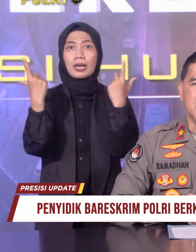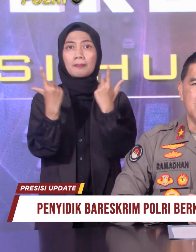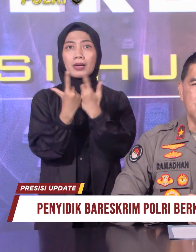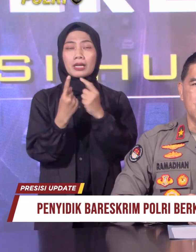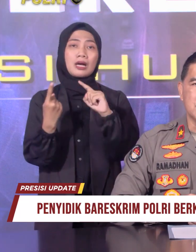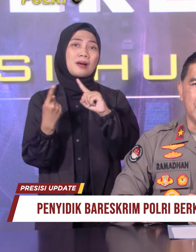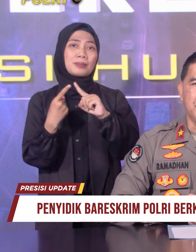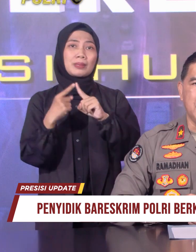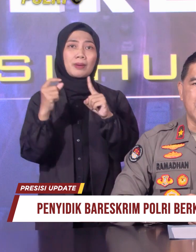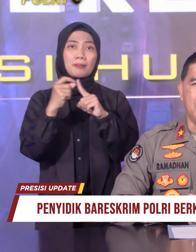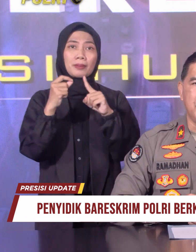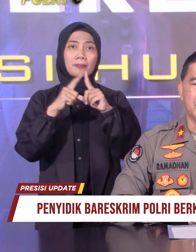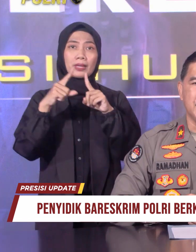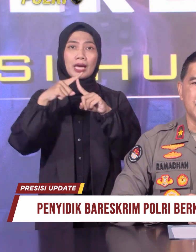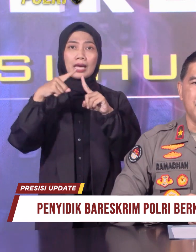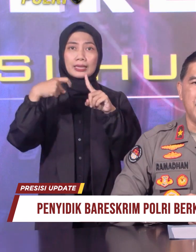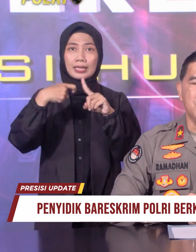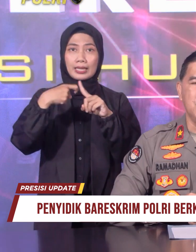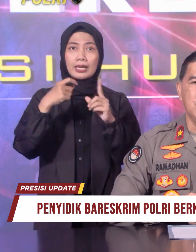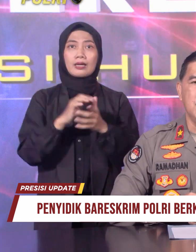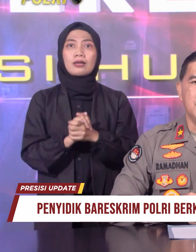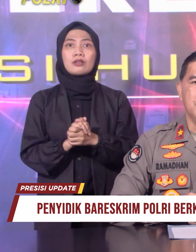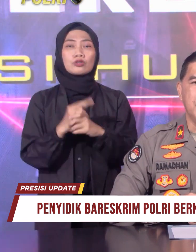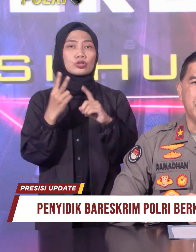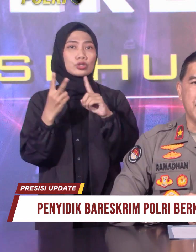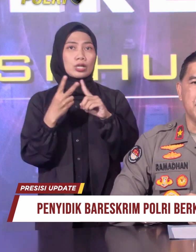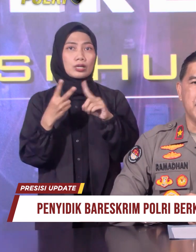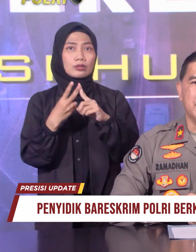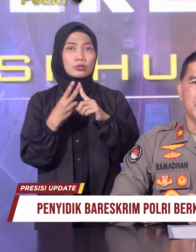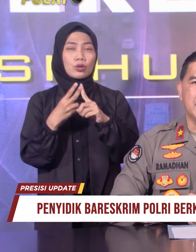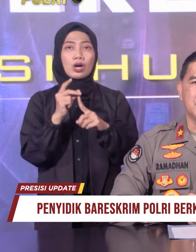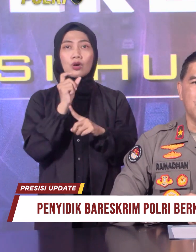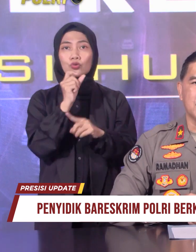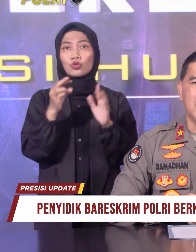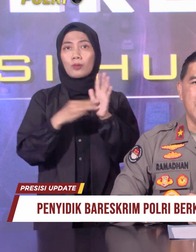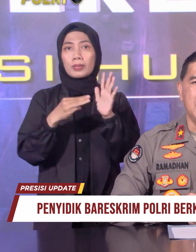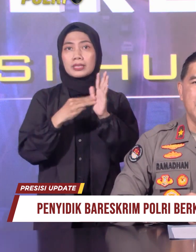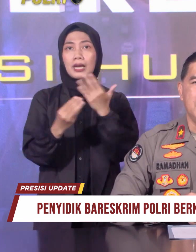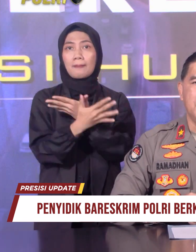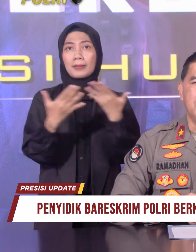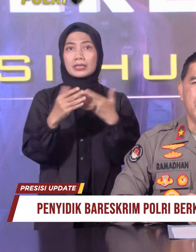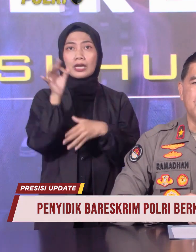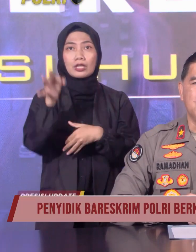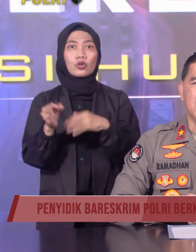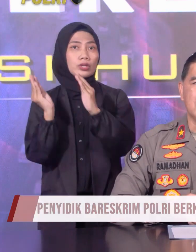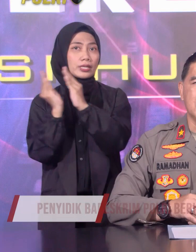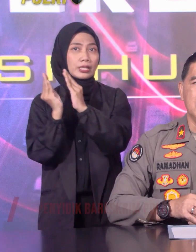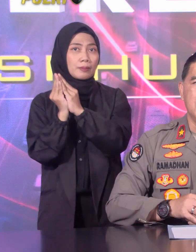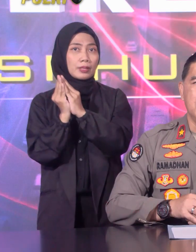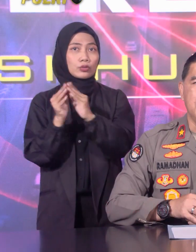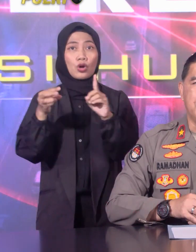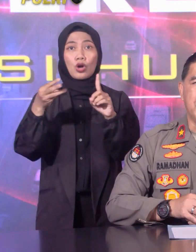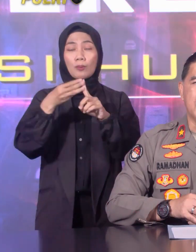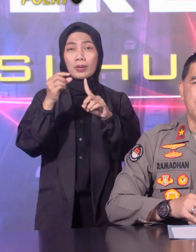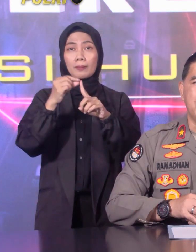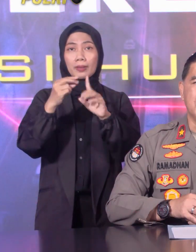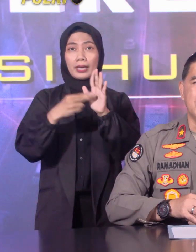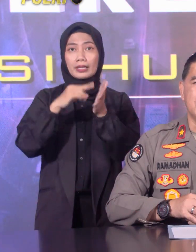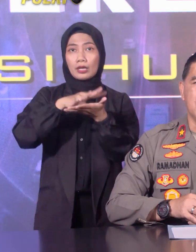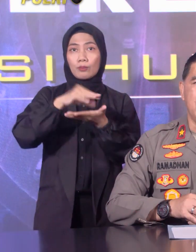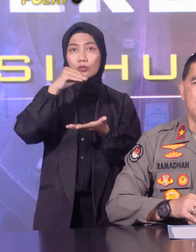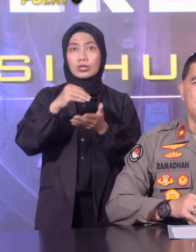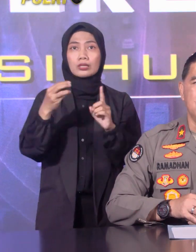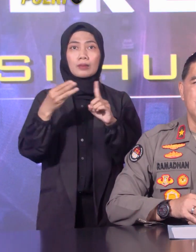Dis Duk Capil Kabupaten Indramayu, BPN Bekasi Kota, BPN Pusat, BPN